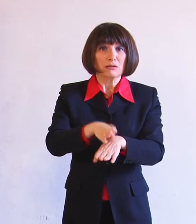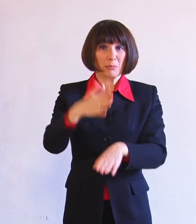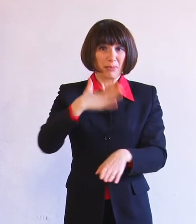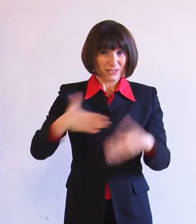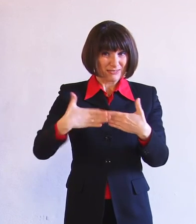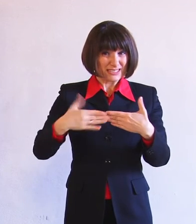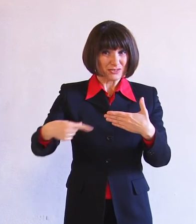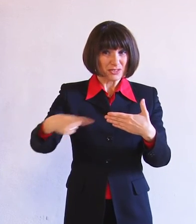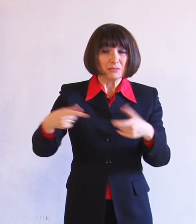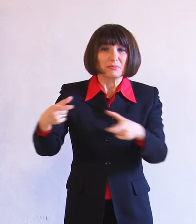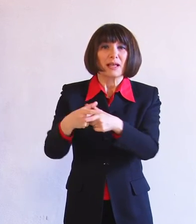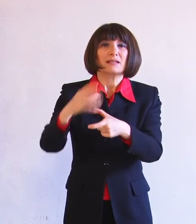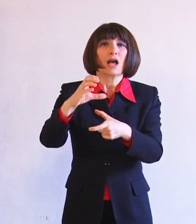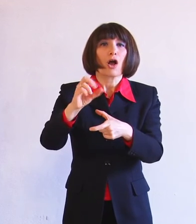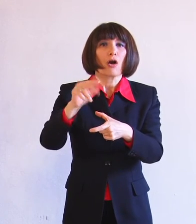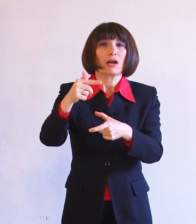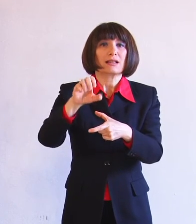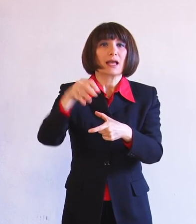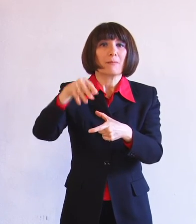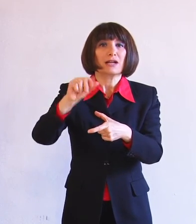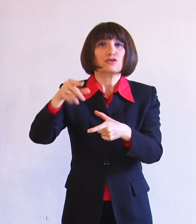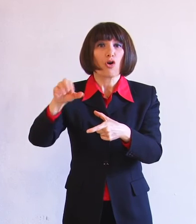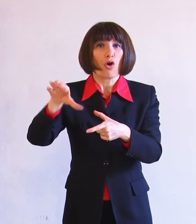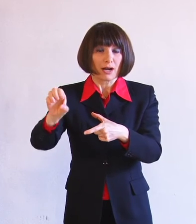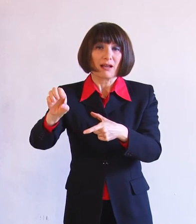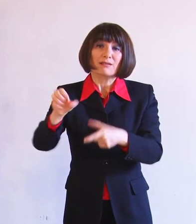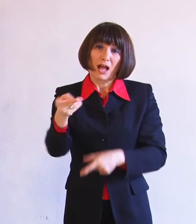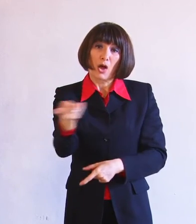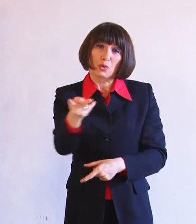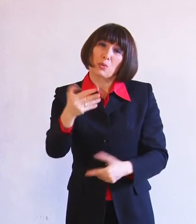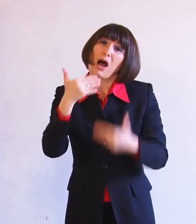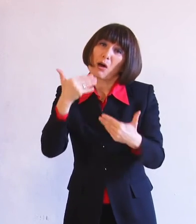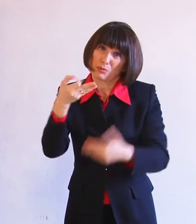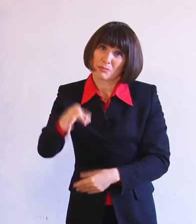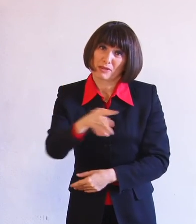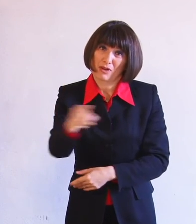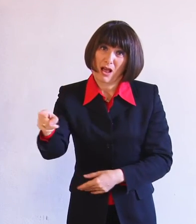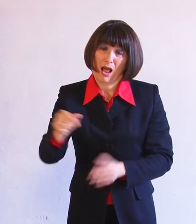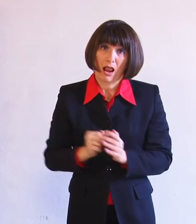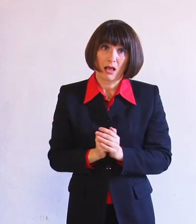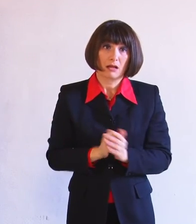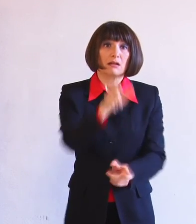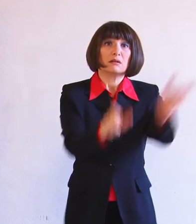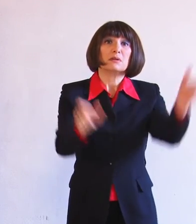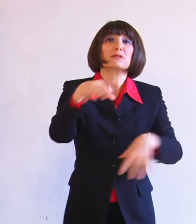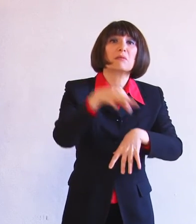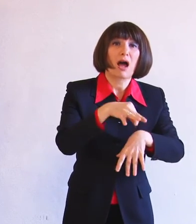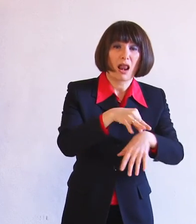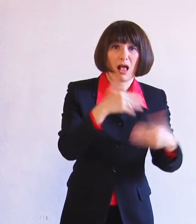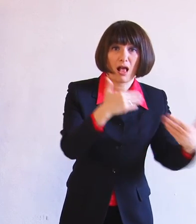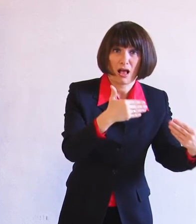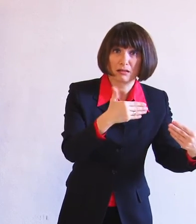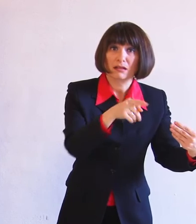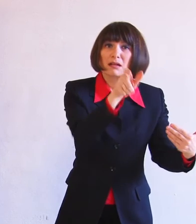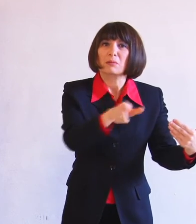avvenuto a Corte Maggiore. Un augurio che va a tutti gli ammalati, che va alle persone che hanno perso